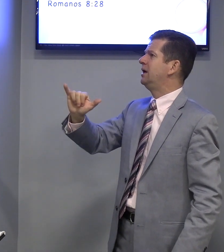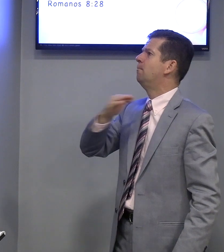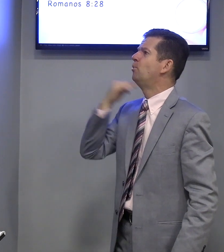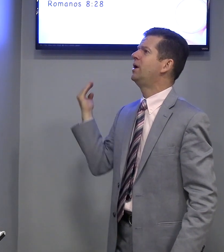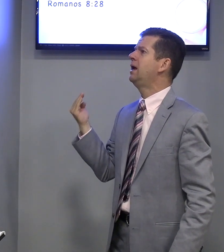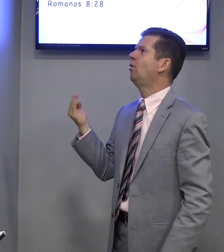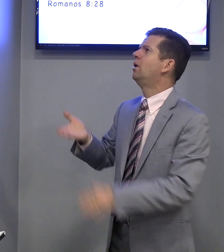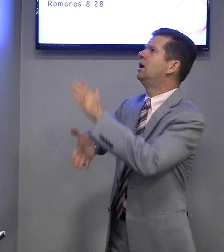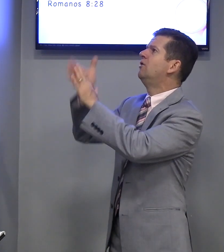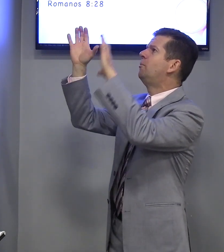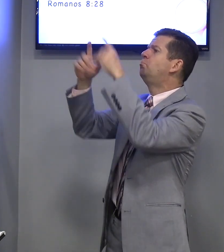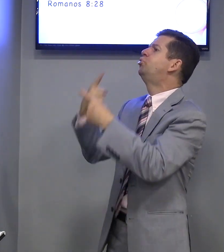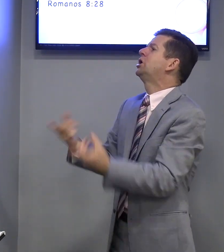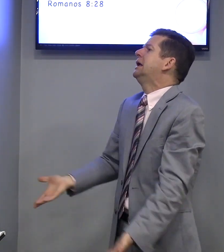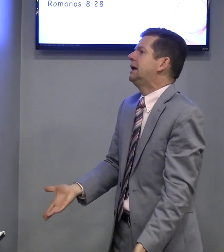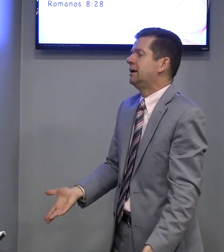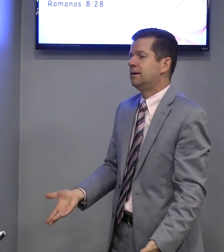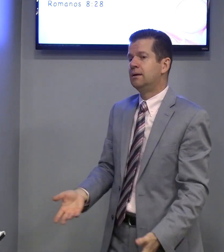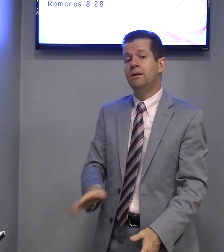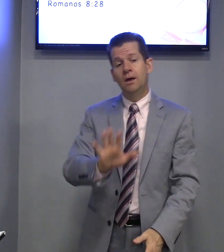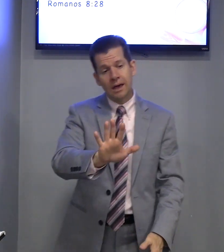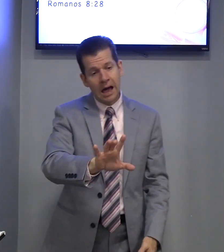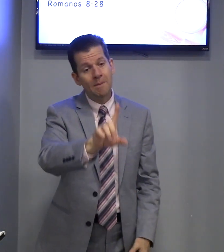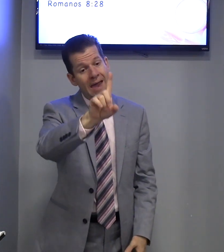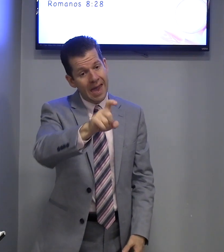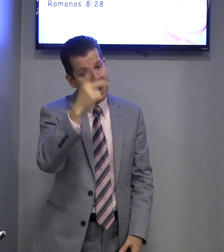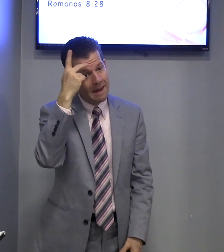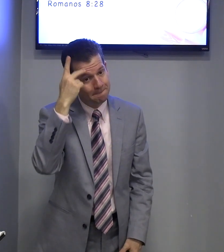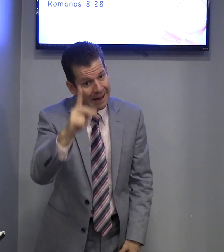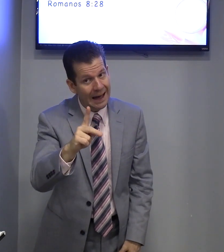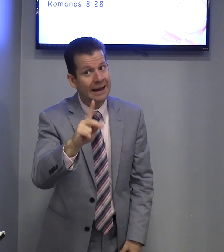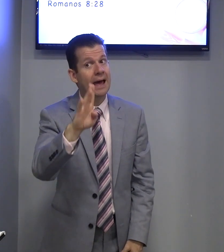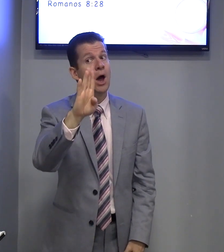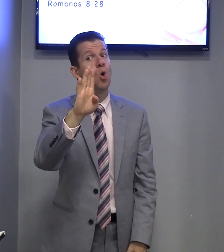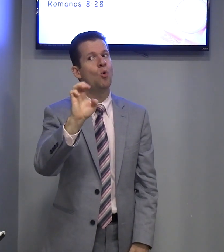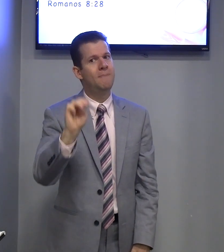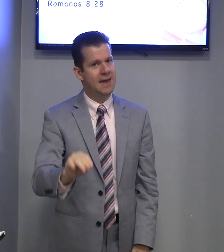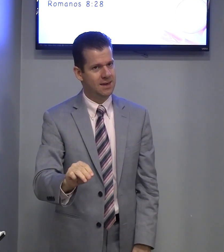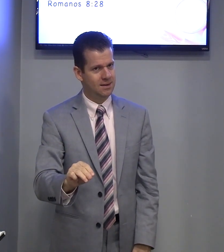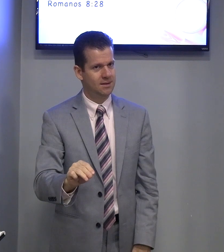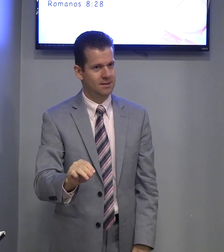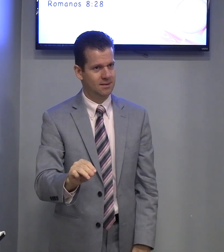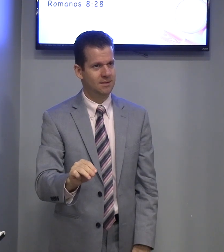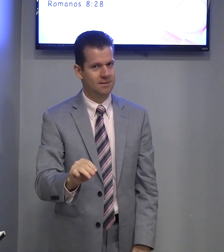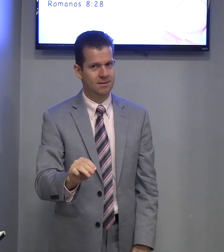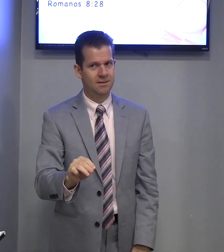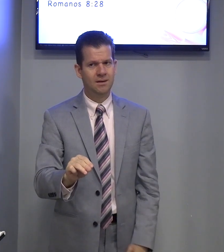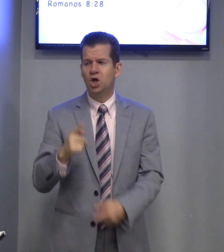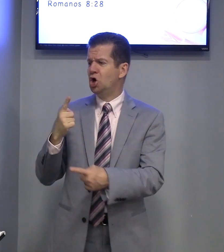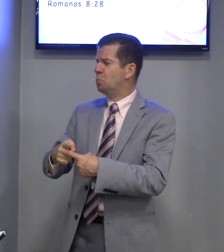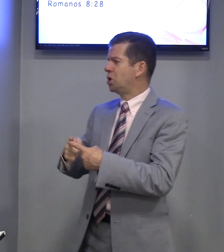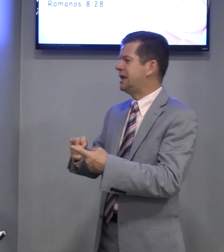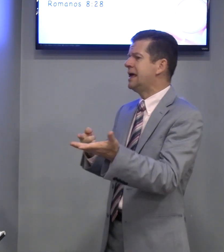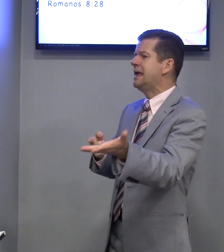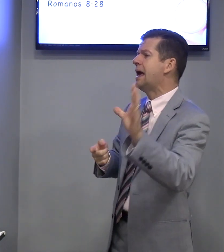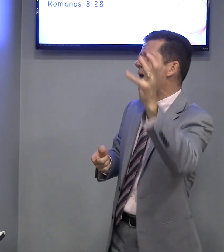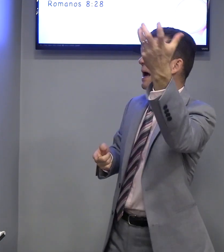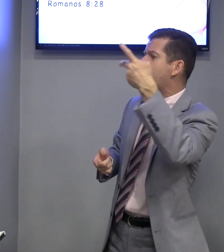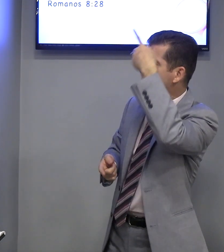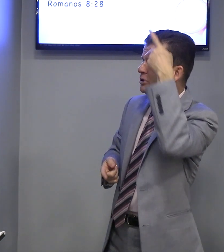morreu? Por que? Calma. É para o bem. Por que a